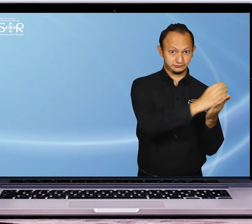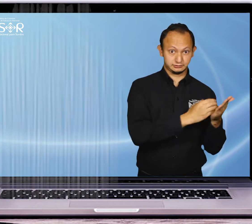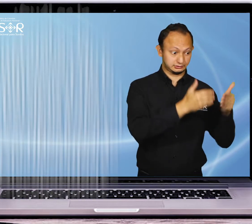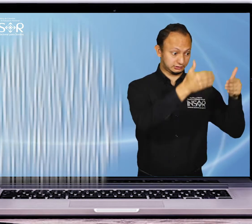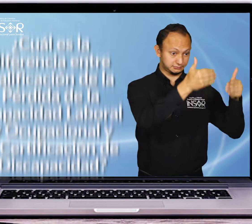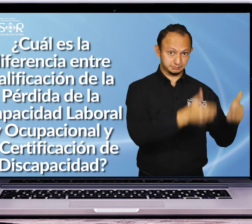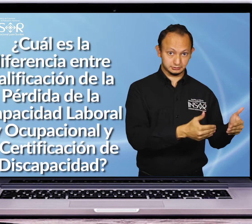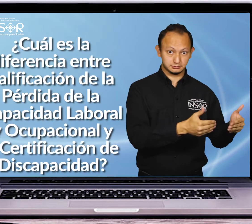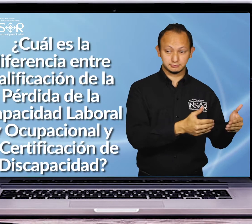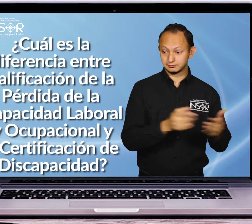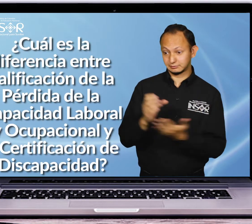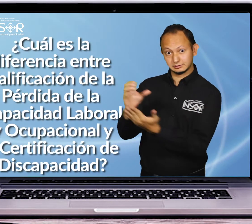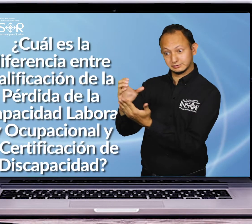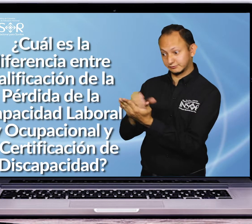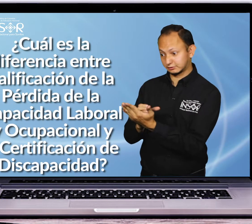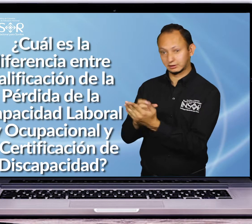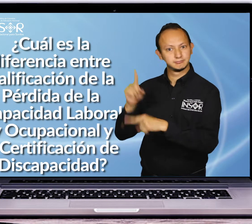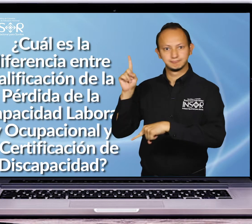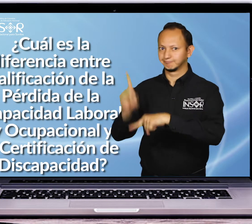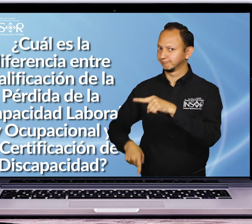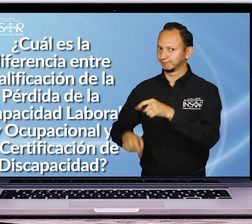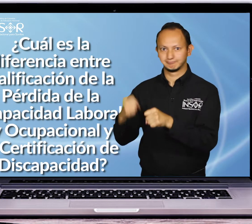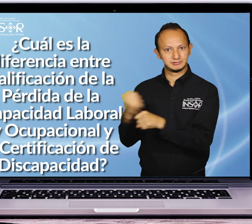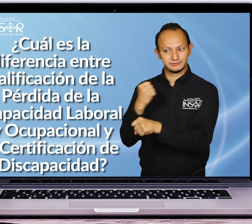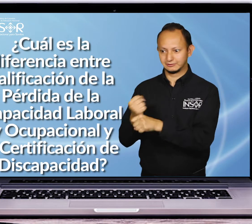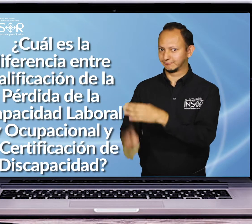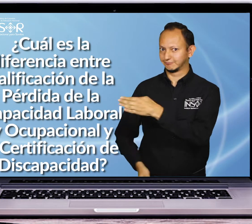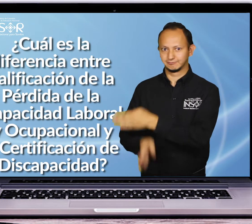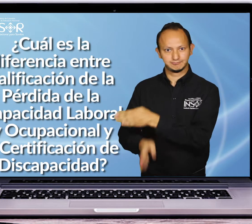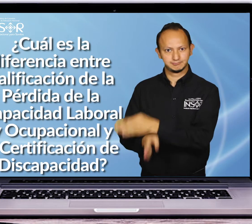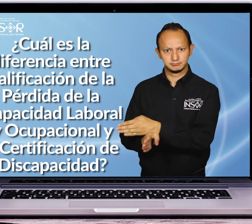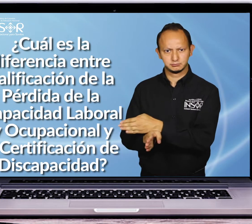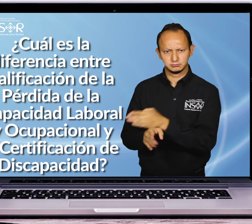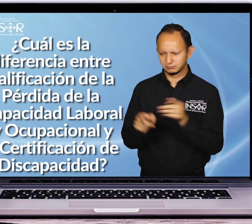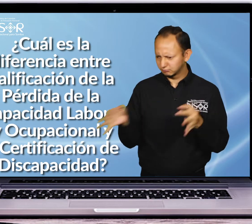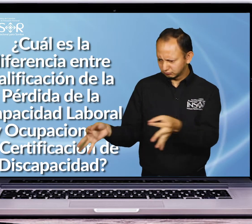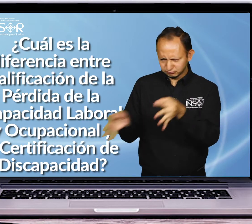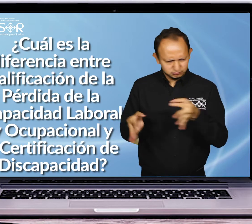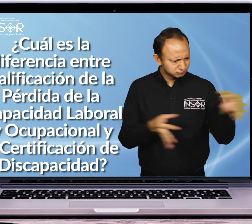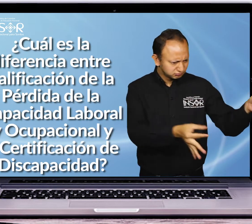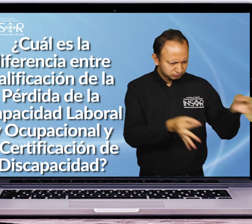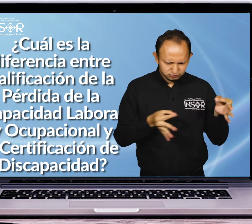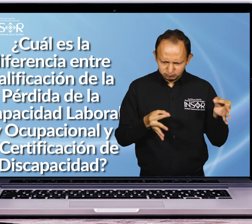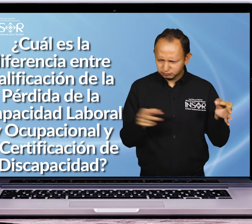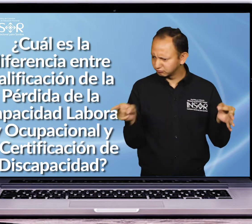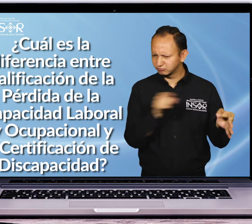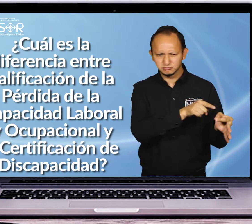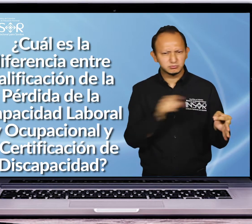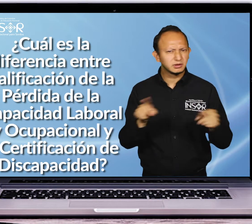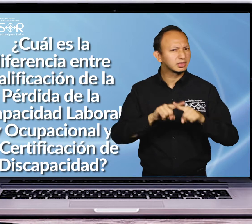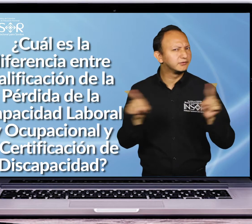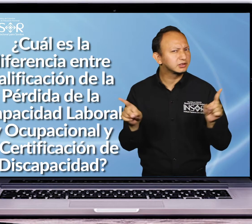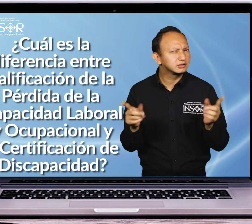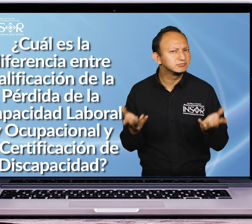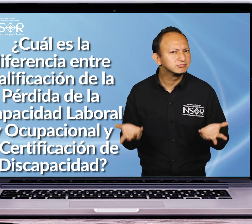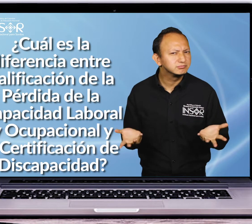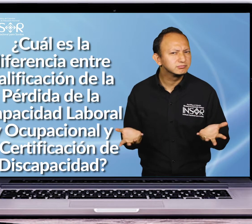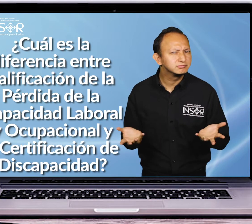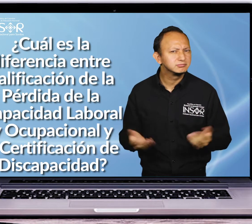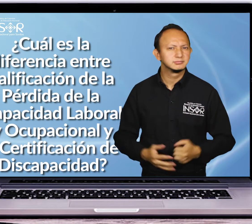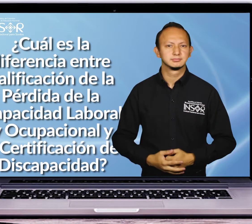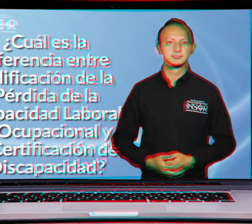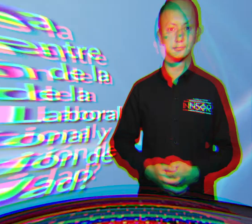¿Cuál es la diferencia entre calificación de la pérdida de la capacidad laboral y ocupacional y la certificación de